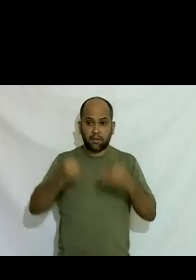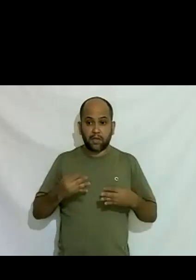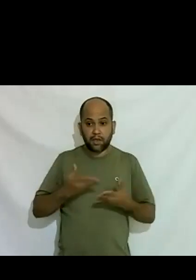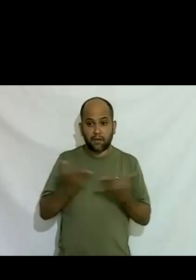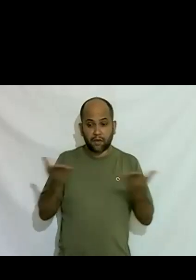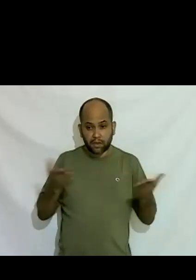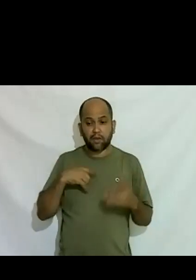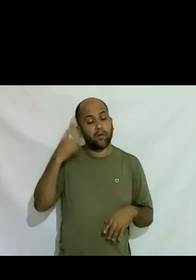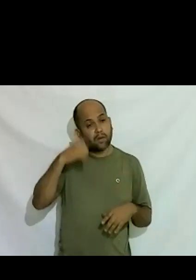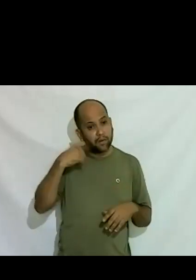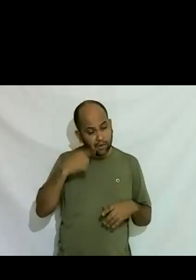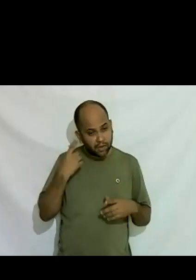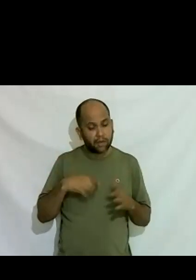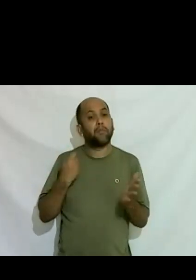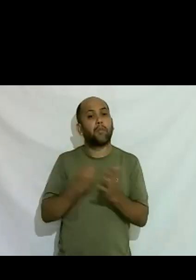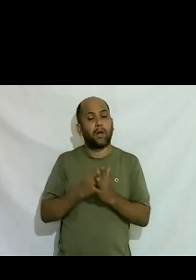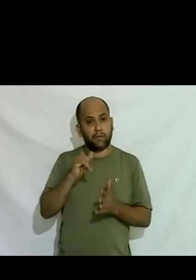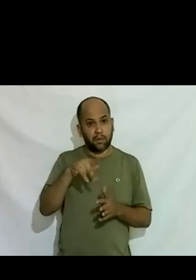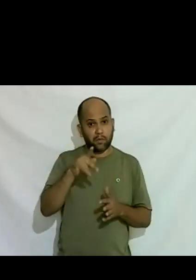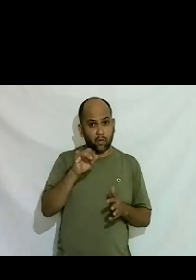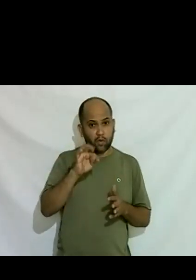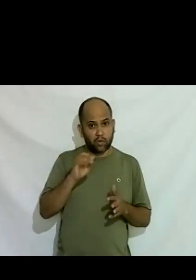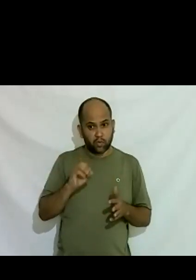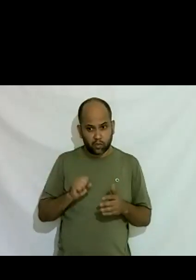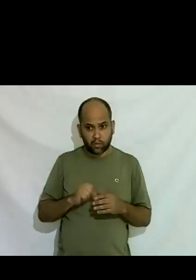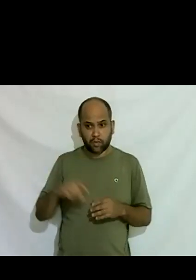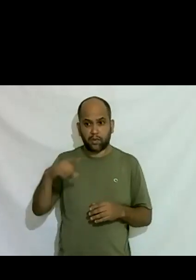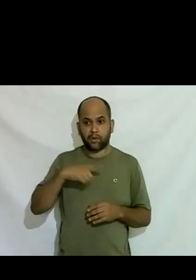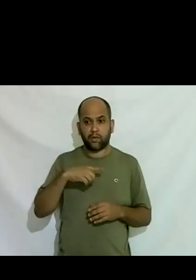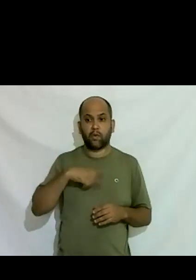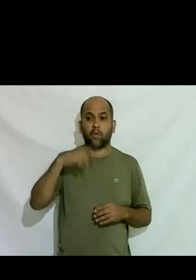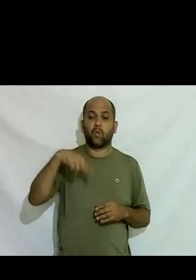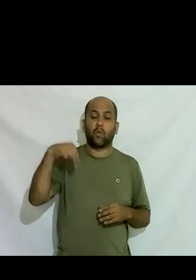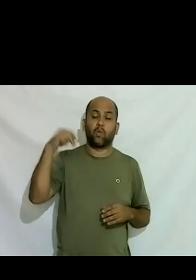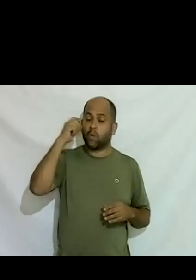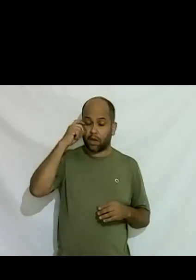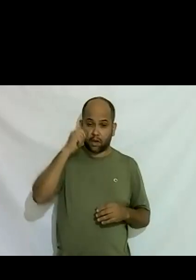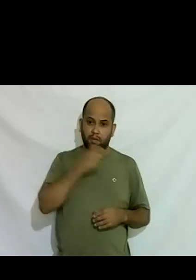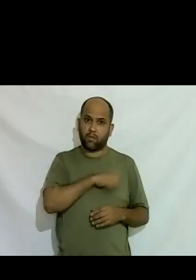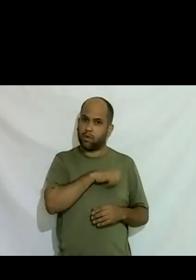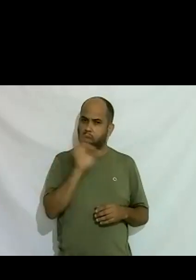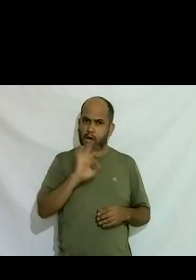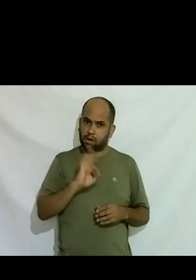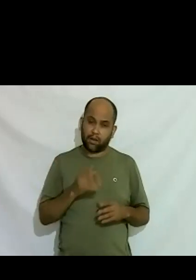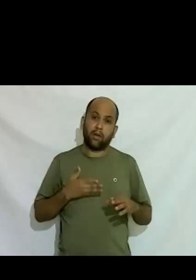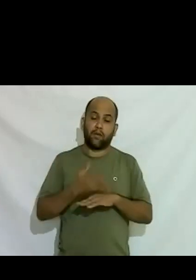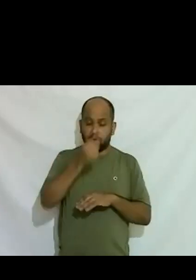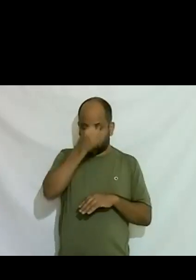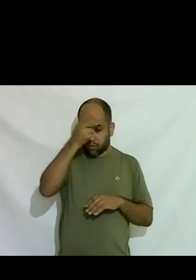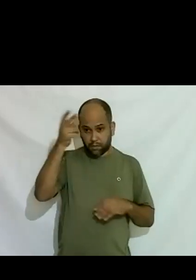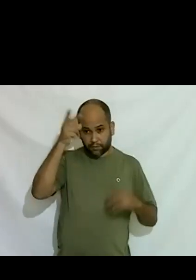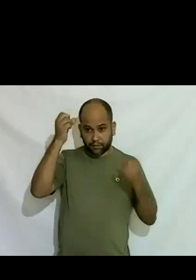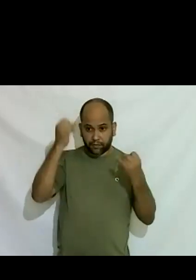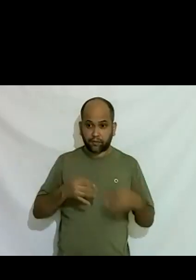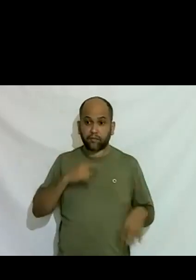advogado que eu pagava impostos que eu tinha nunca tinha feito mal a ninguém que eu ia público dizer isso que eu duvido que vocês